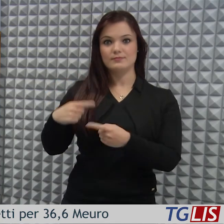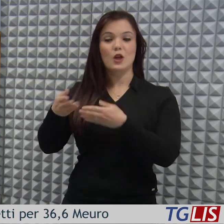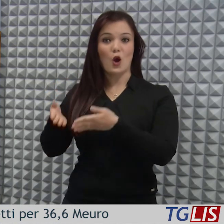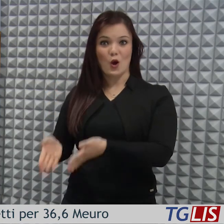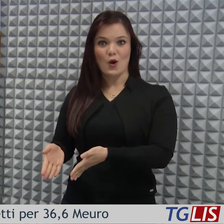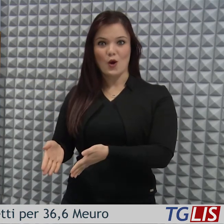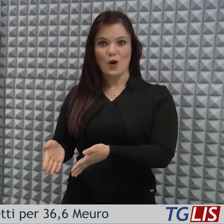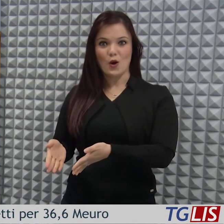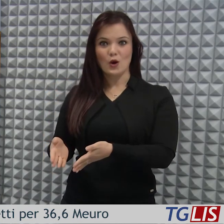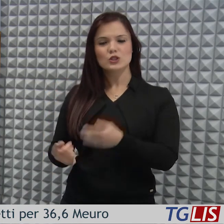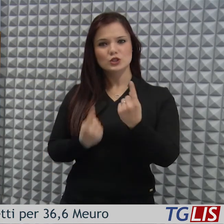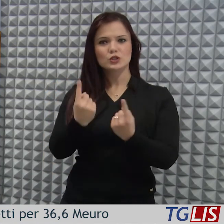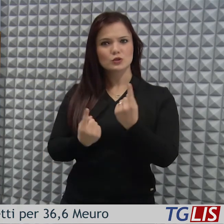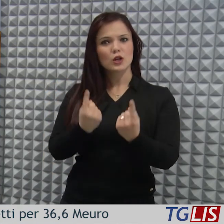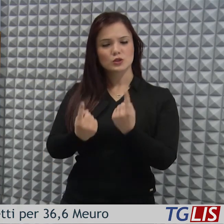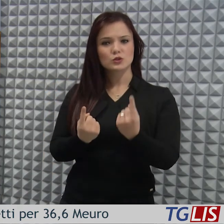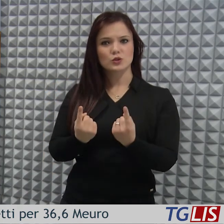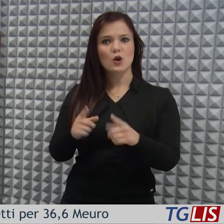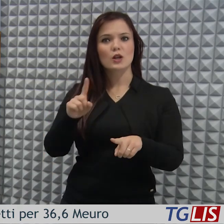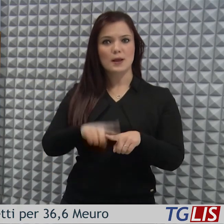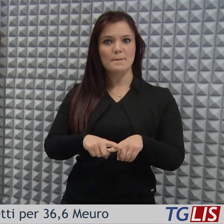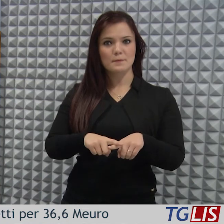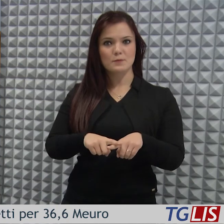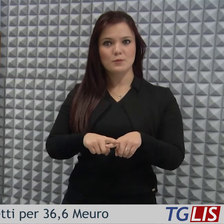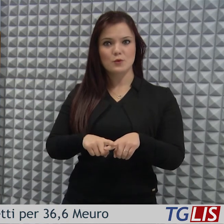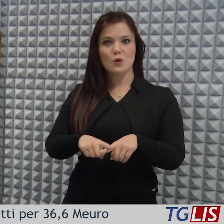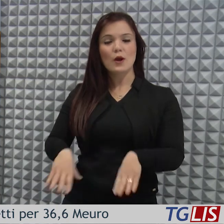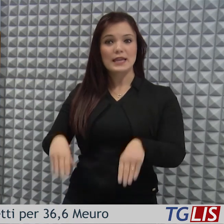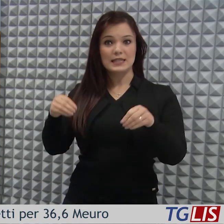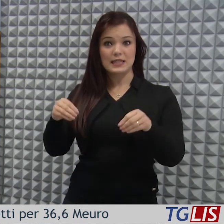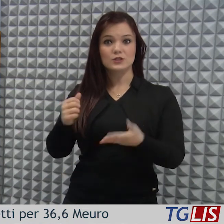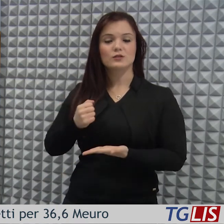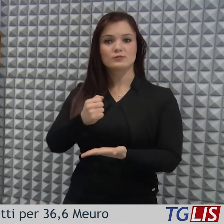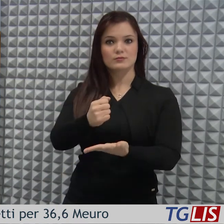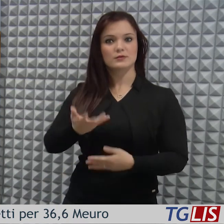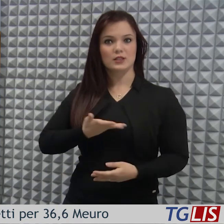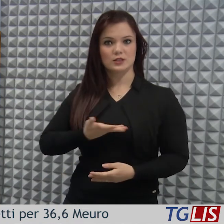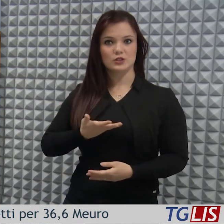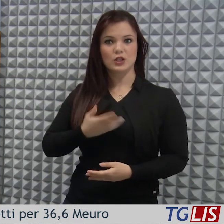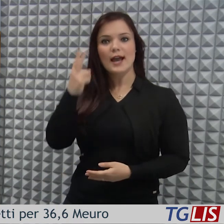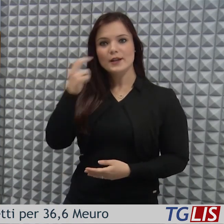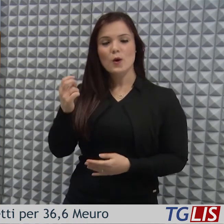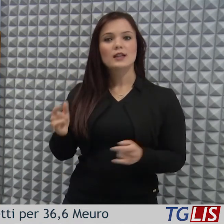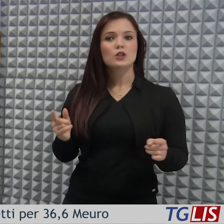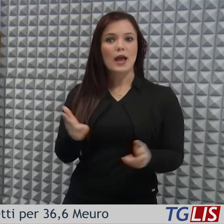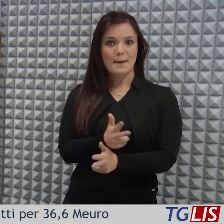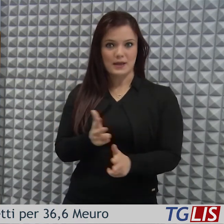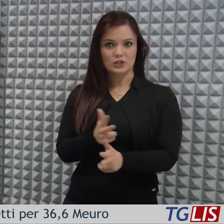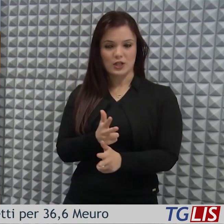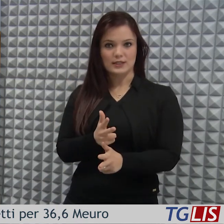abbiamo creato le condizioni, ma abbiamo avviato a finanziamento specifiche emergenze, grazie al